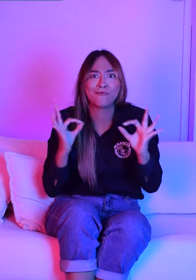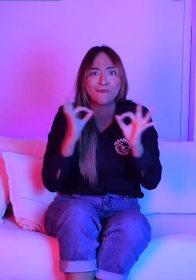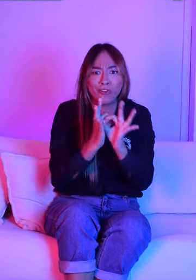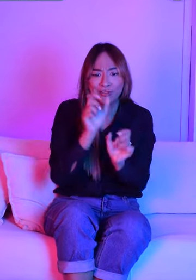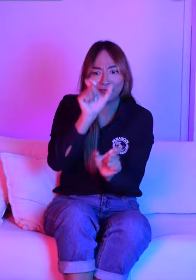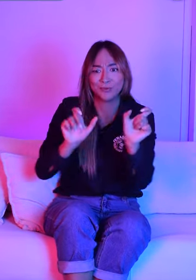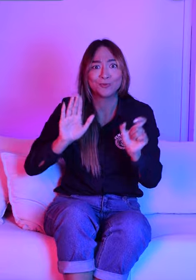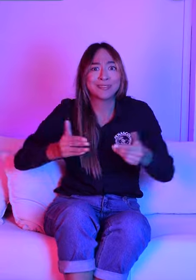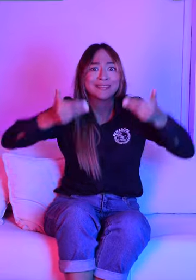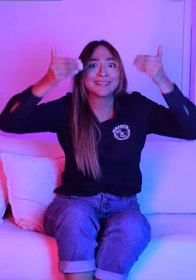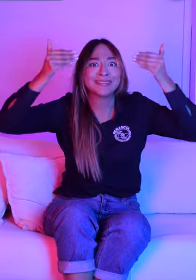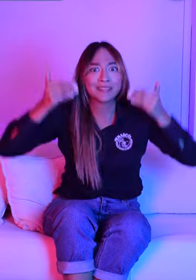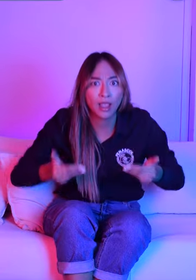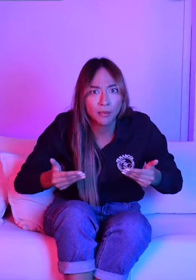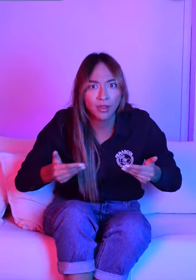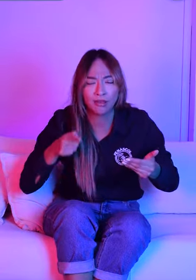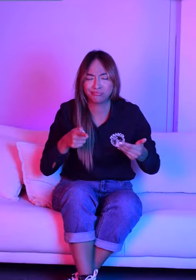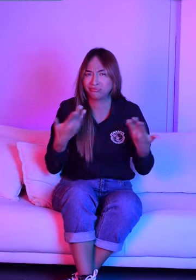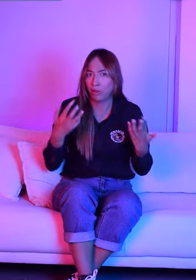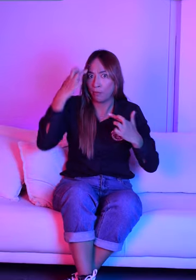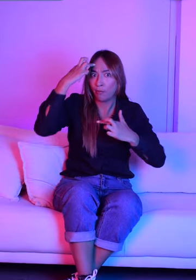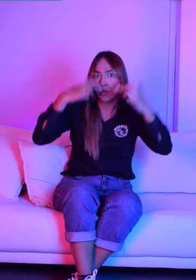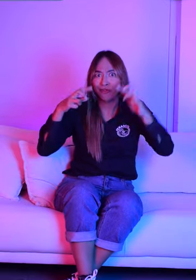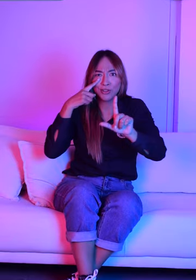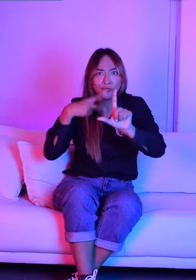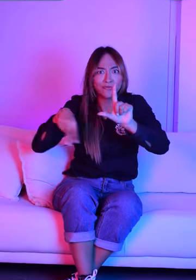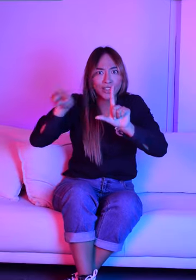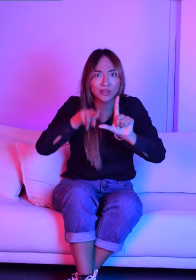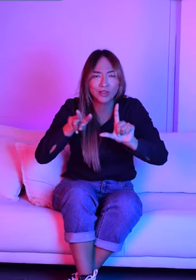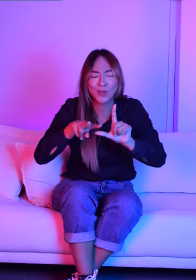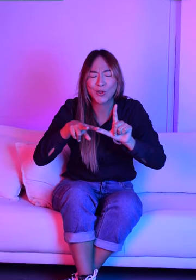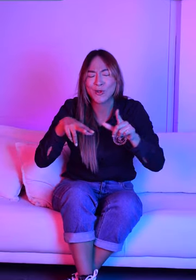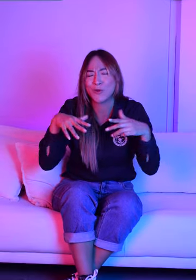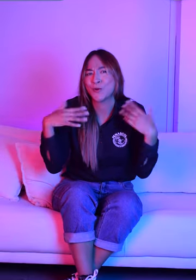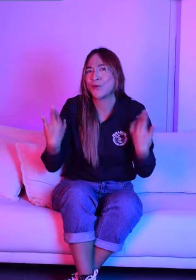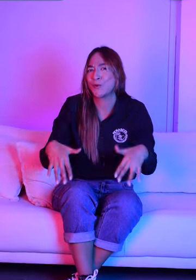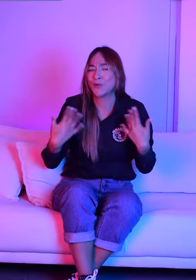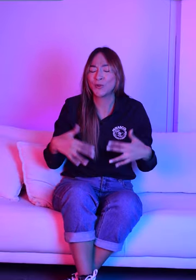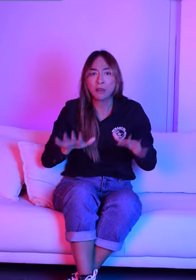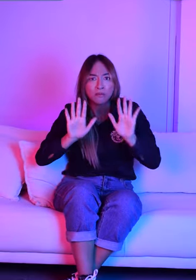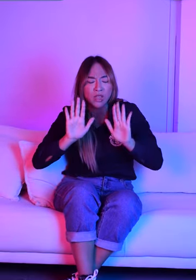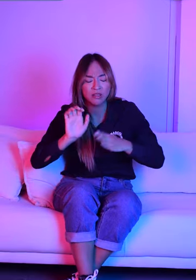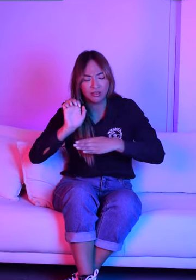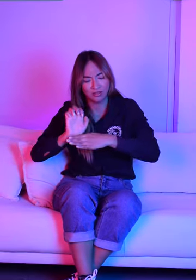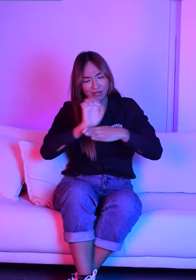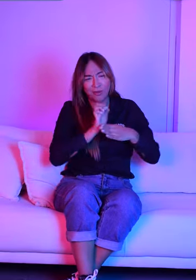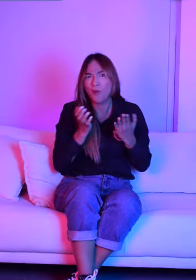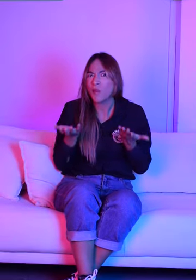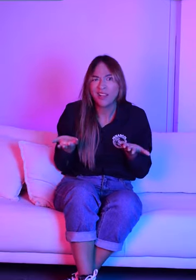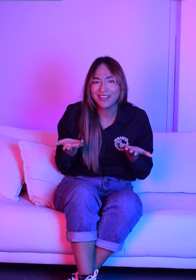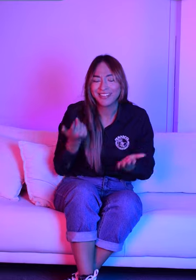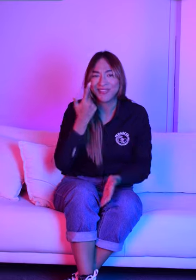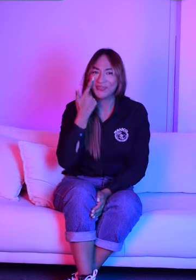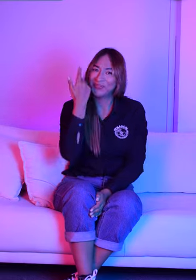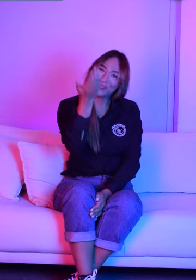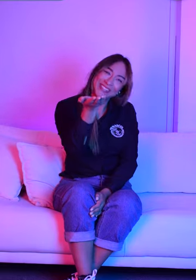TIC. También, esta línea está enfocada para las personas con discapacidad que son profesionales del audiovisual.